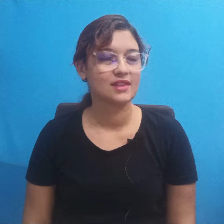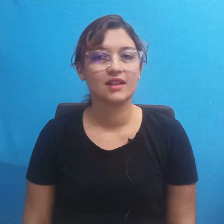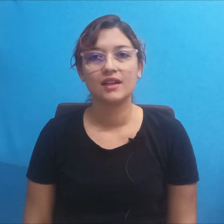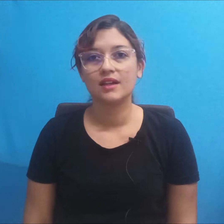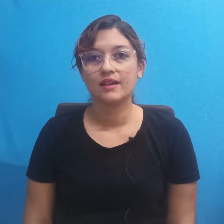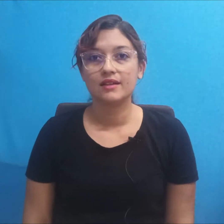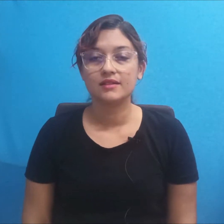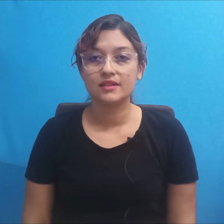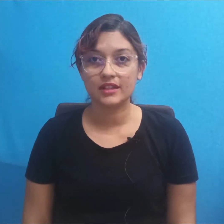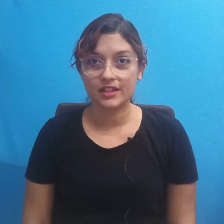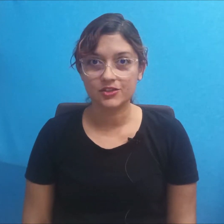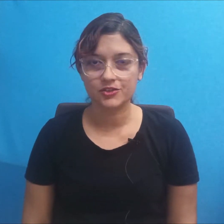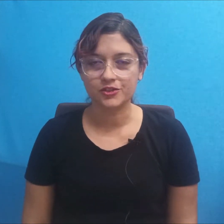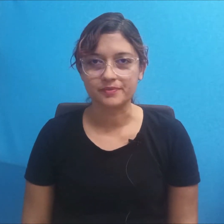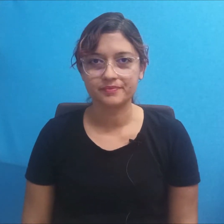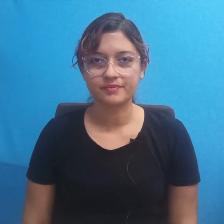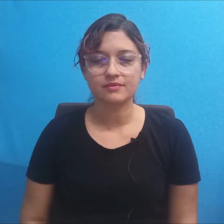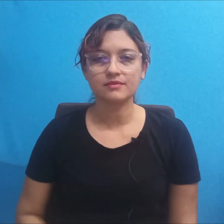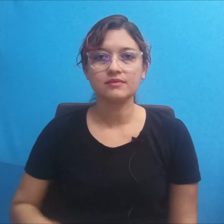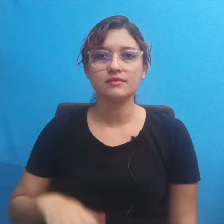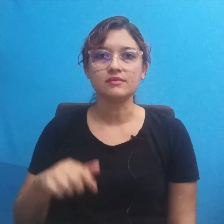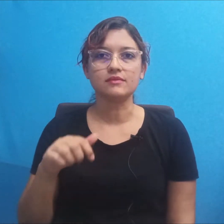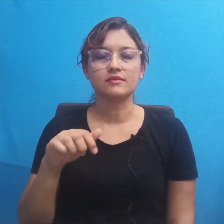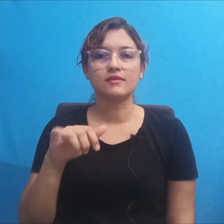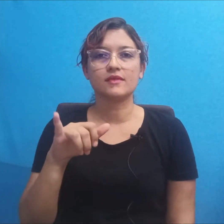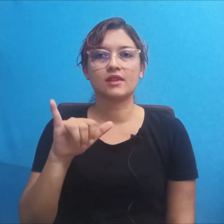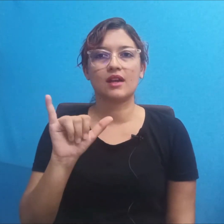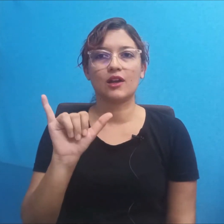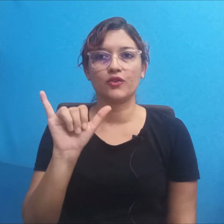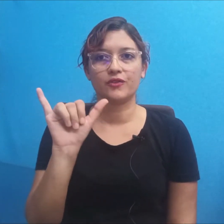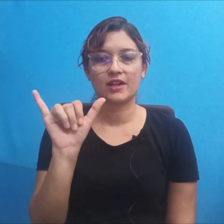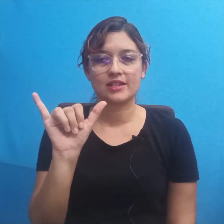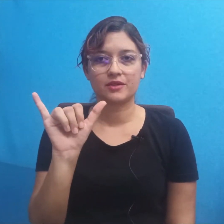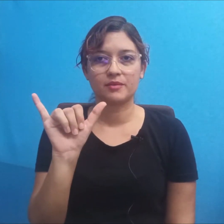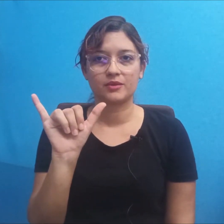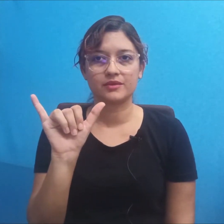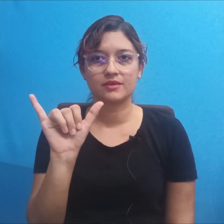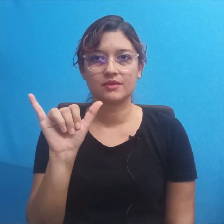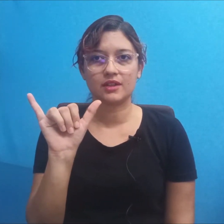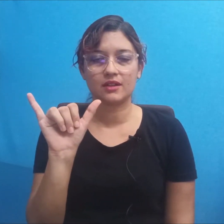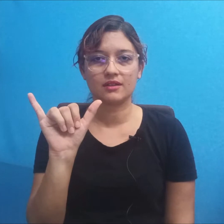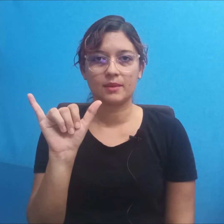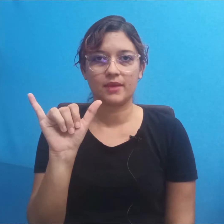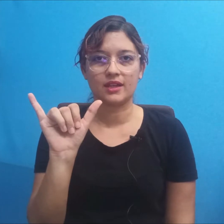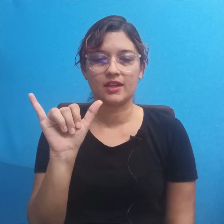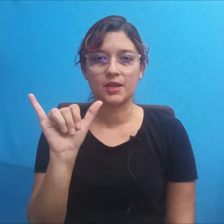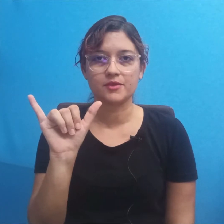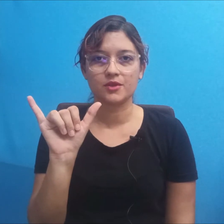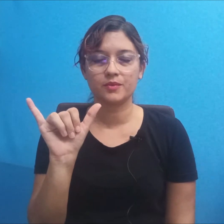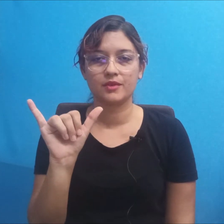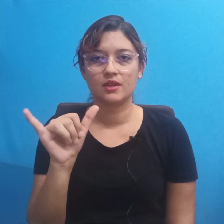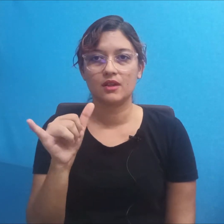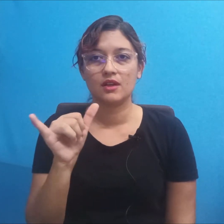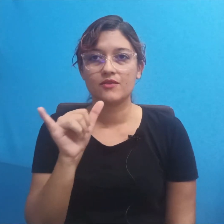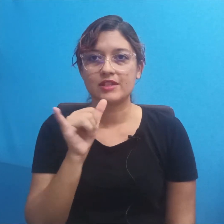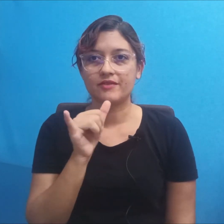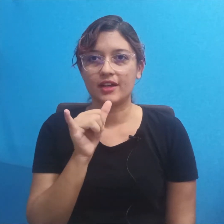Triste, a configuração de mão também em Y, você vai encostar